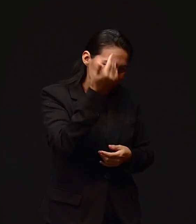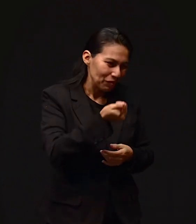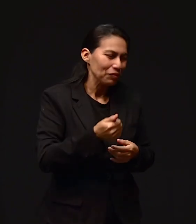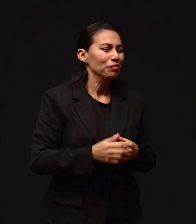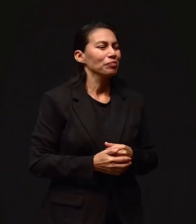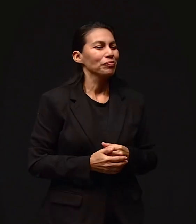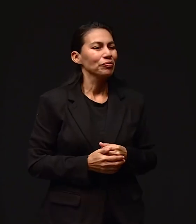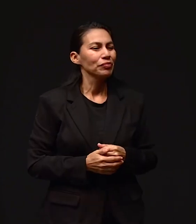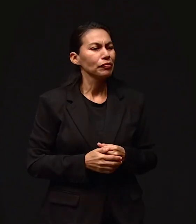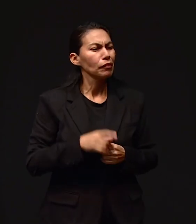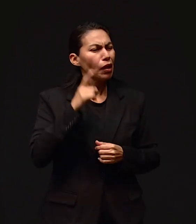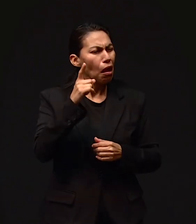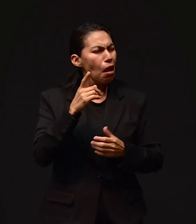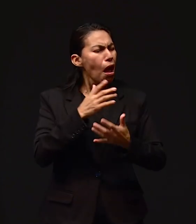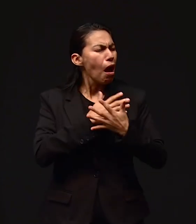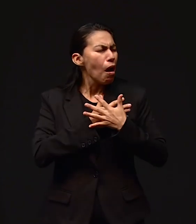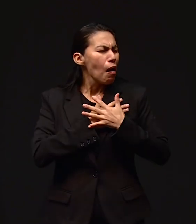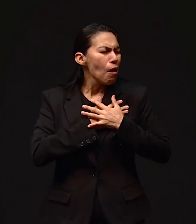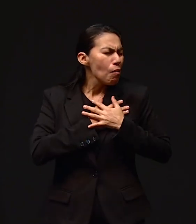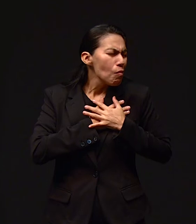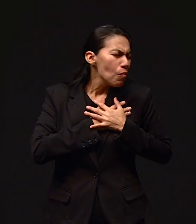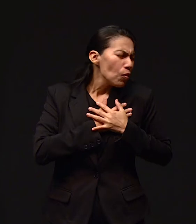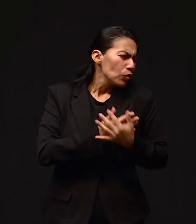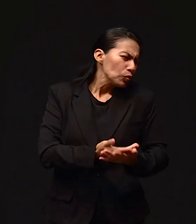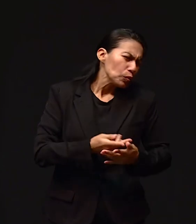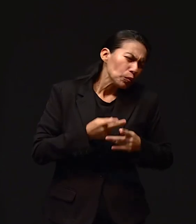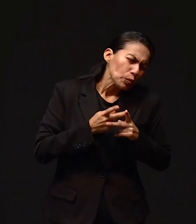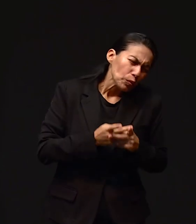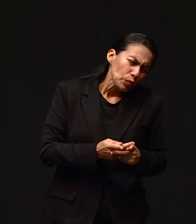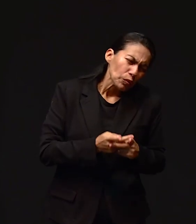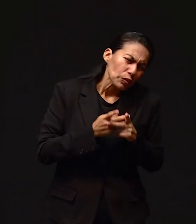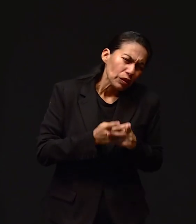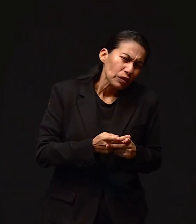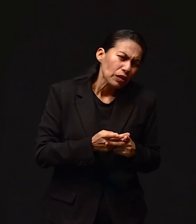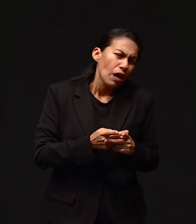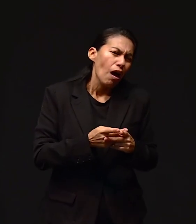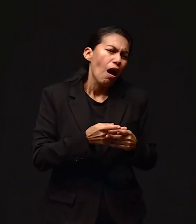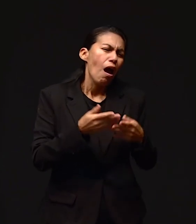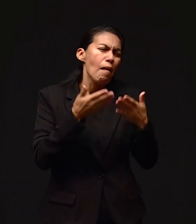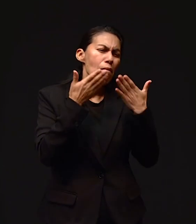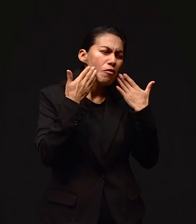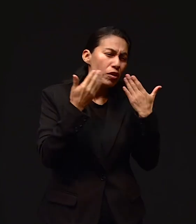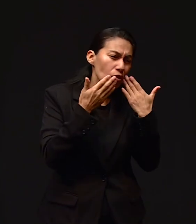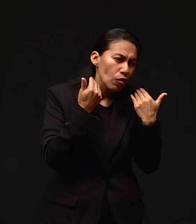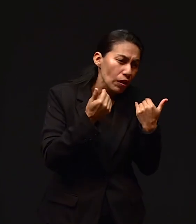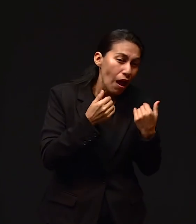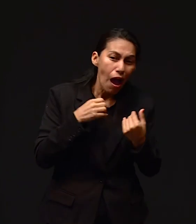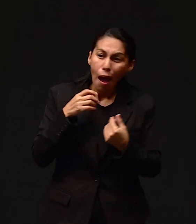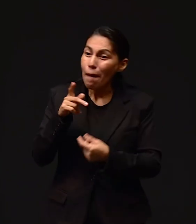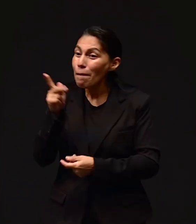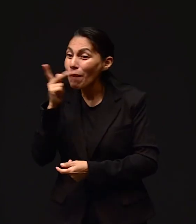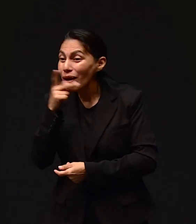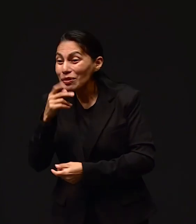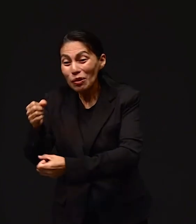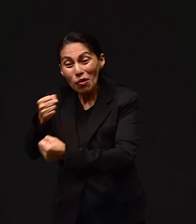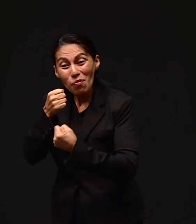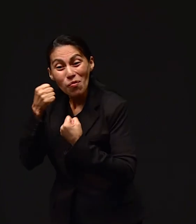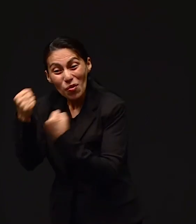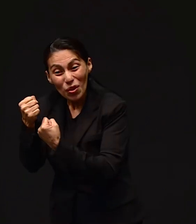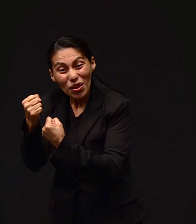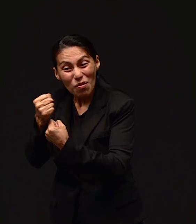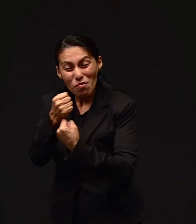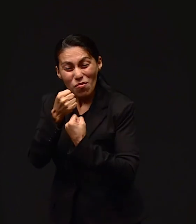tiene mucha compasión y misericordia por sus hijos. Y poder, pastor, poder,